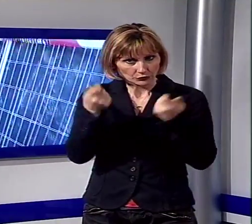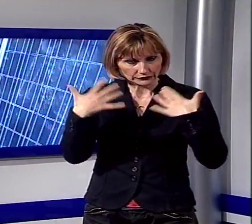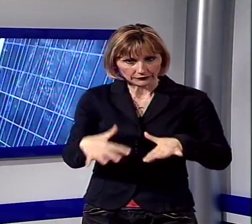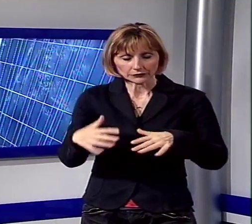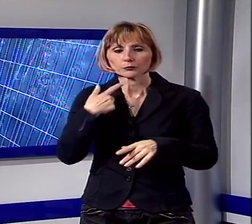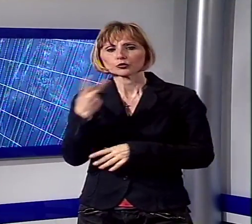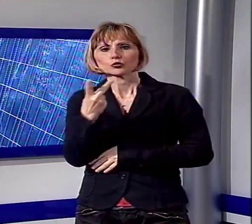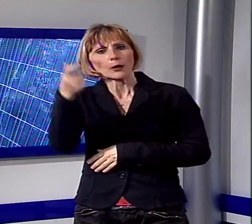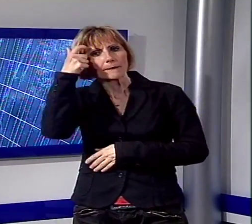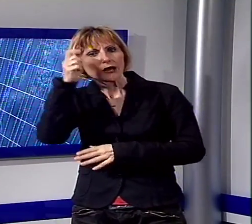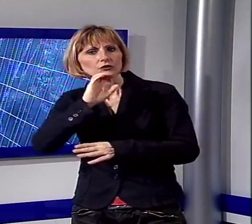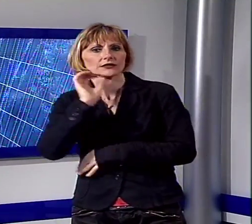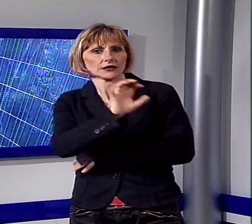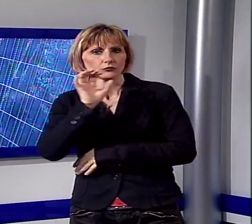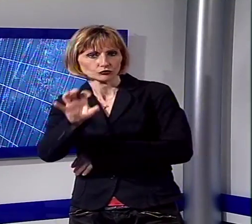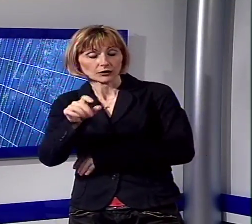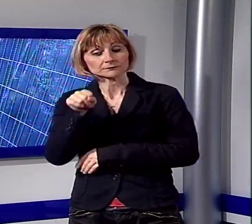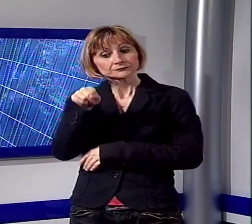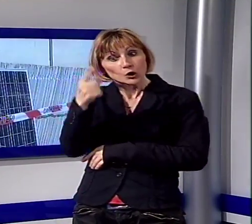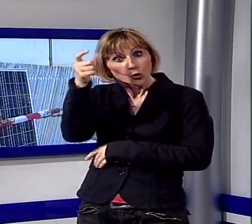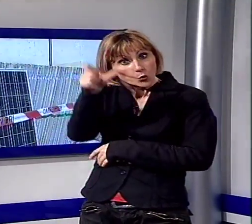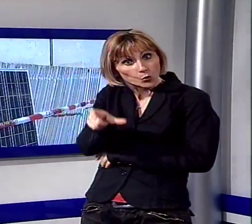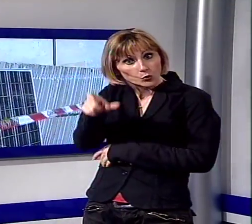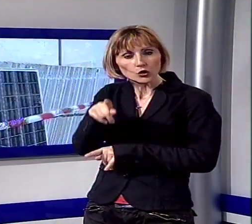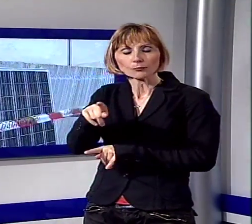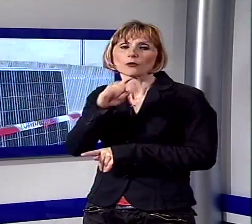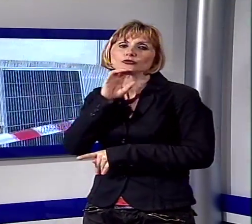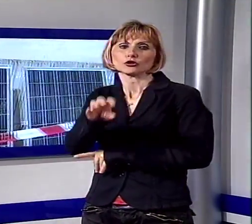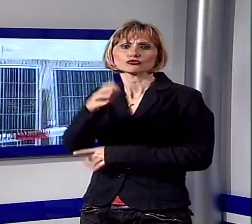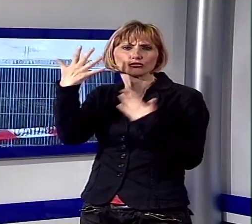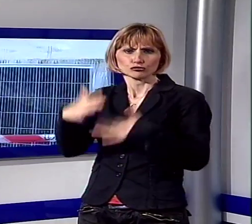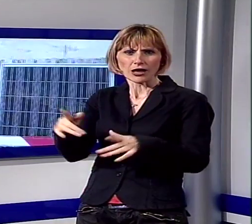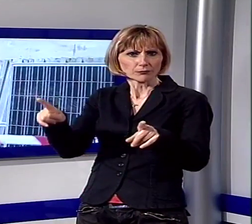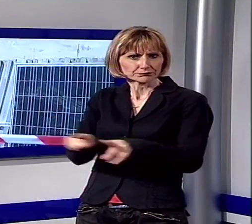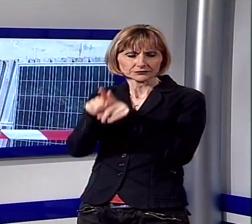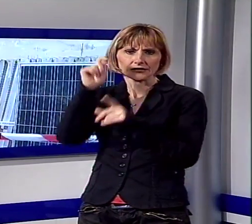essi, tra l'altro, è risultato essere già stato denunciato proprio per un reato simile.